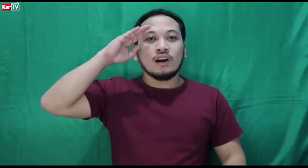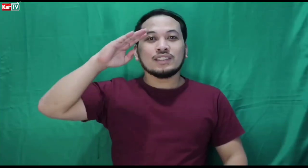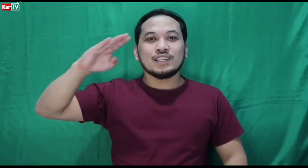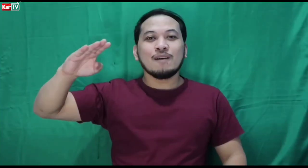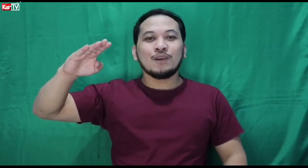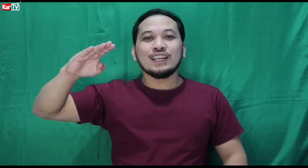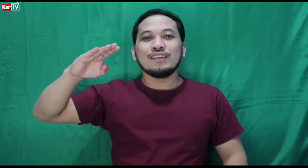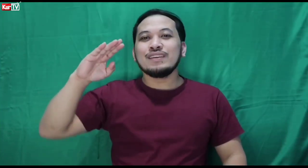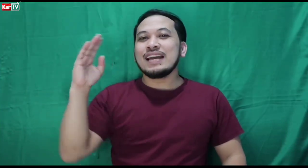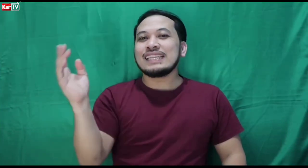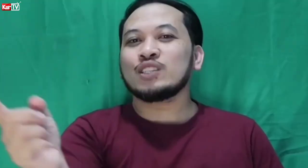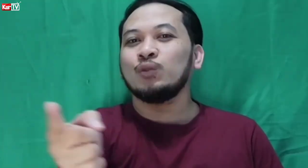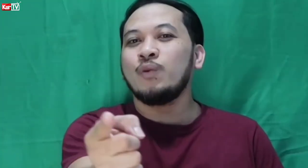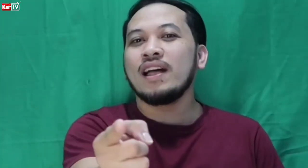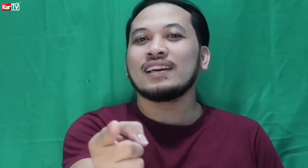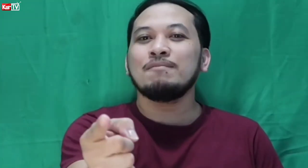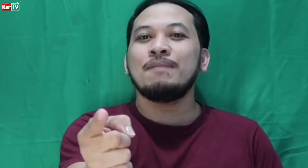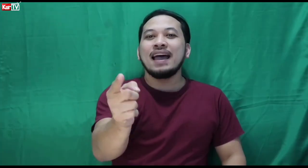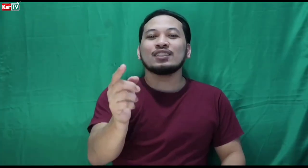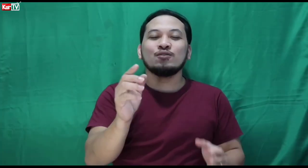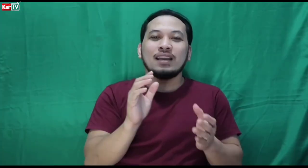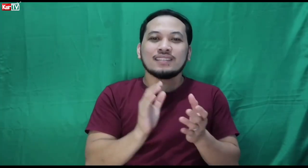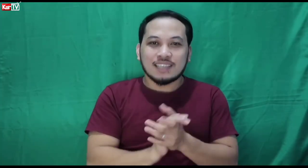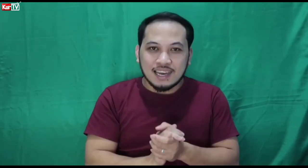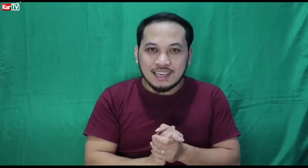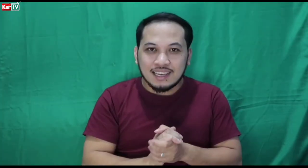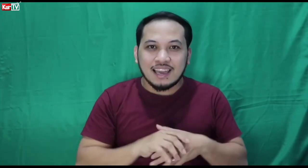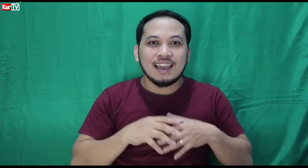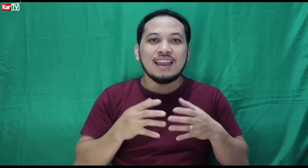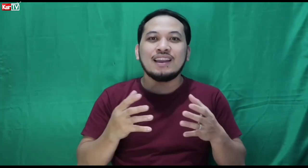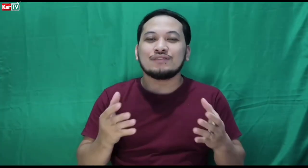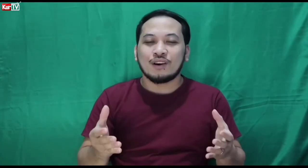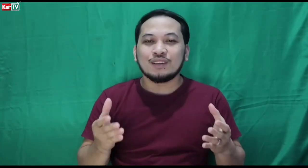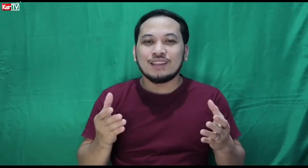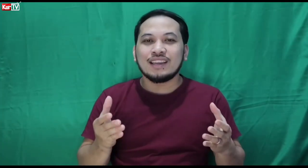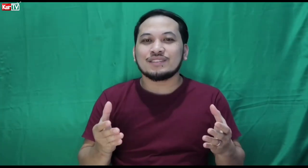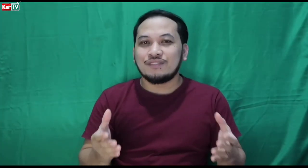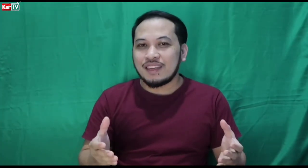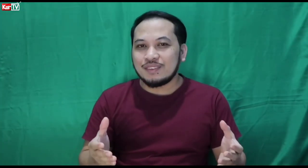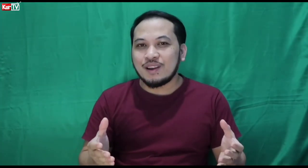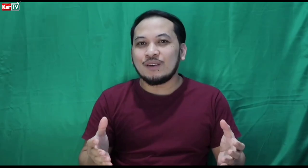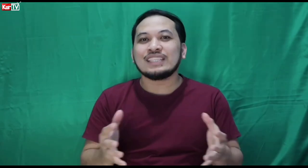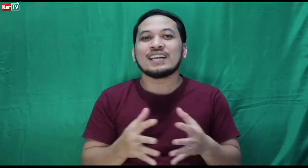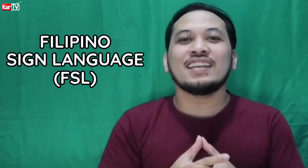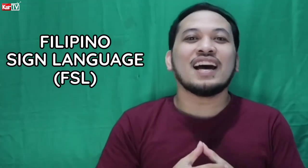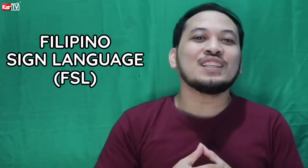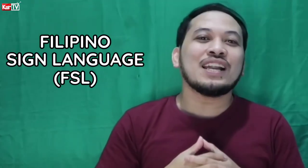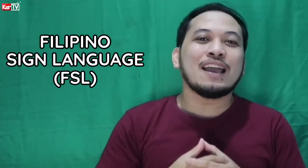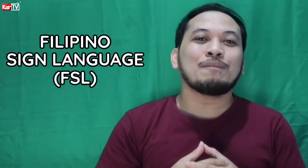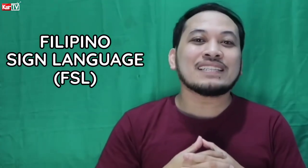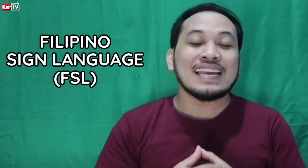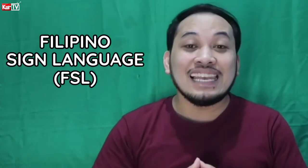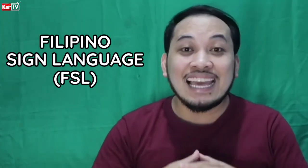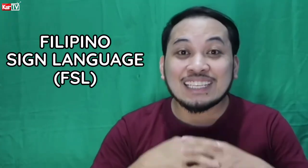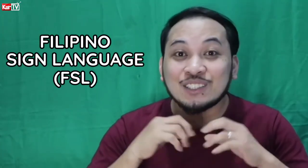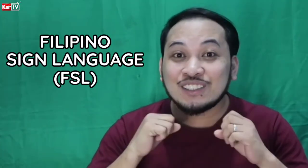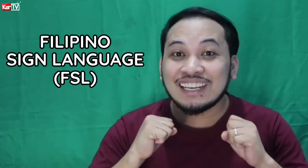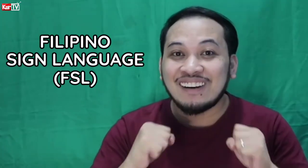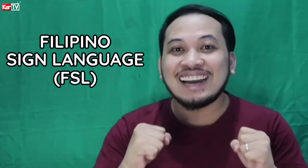What's up, Curly TV Natics! Welcome back to my channel. And for today's video, it's another FSL lesson na naman